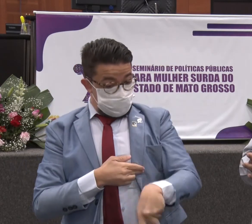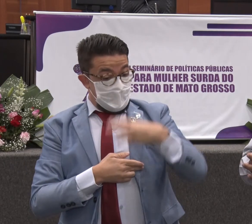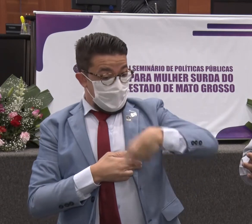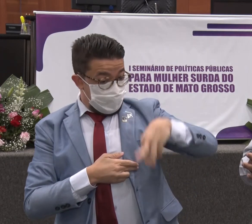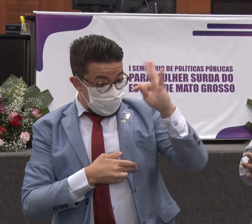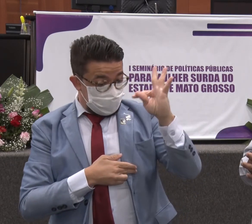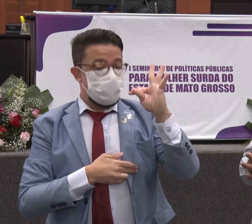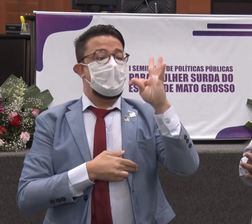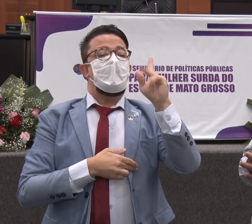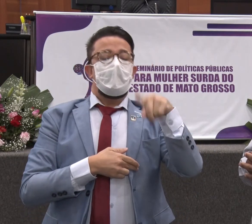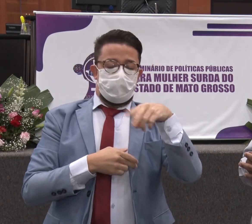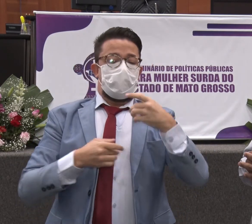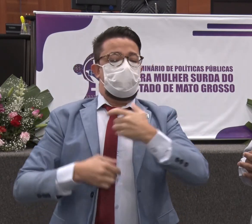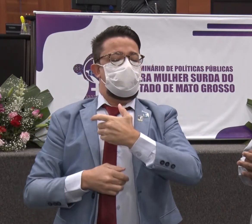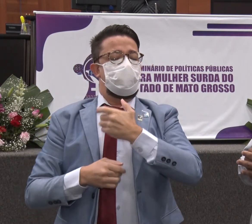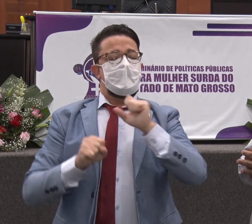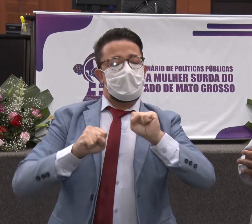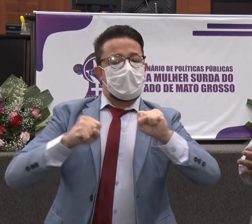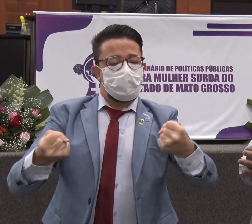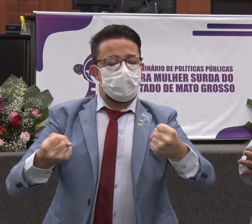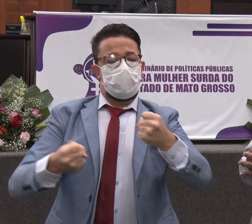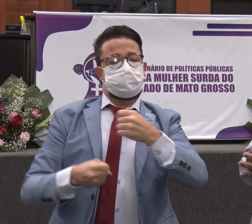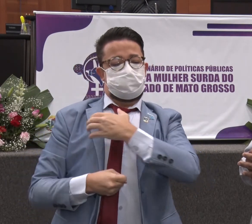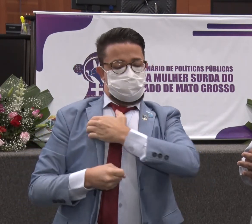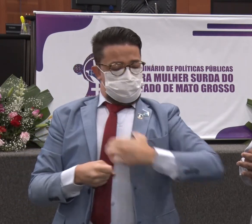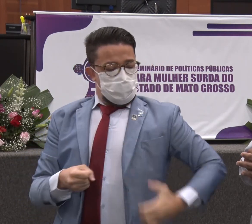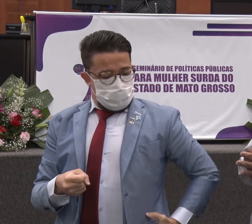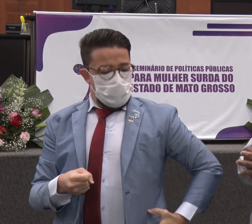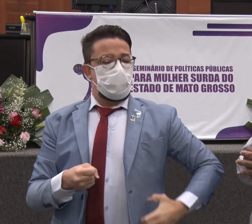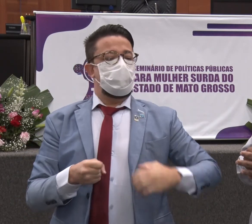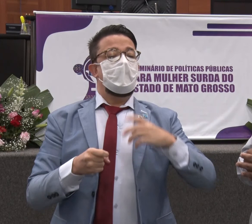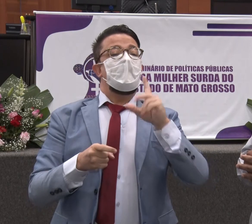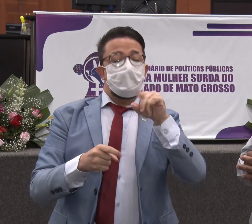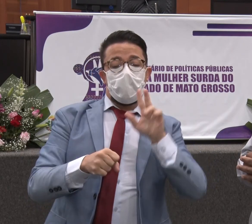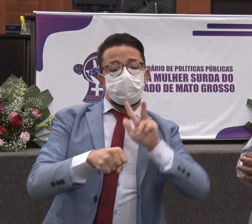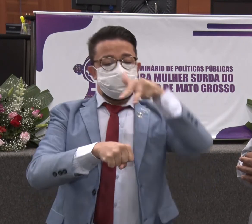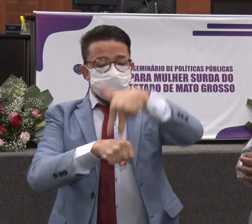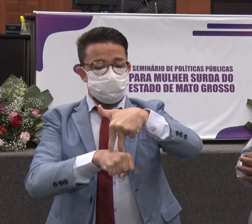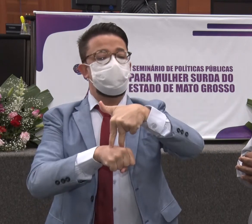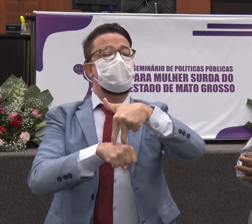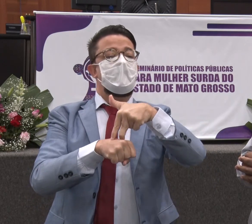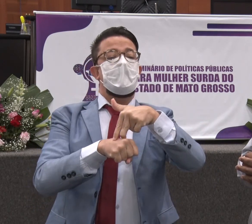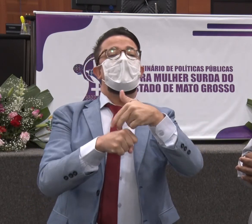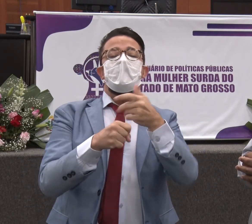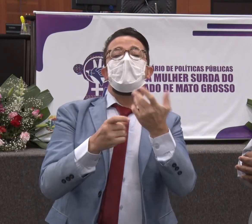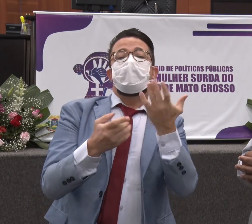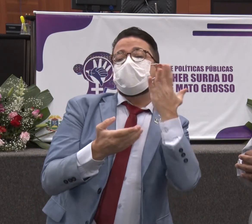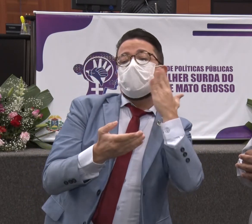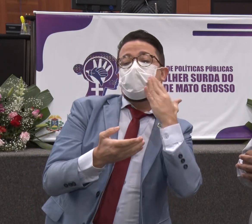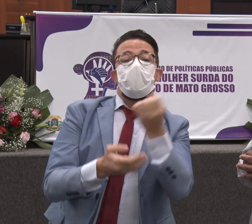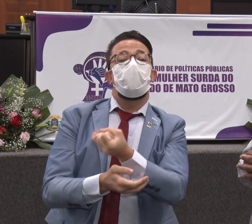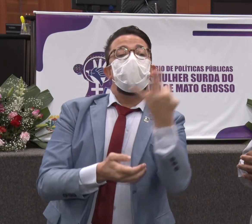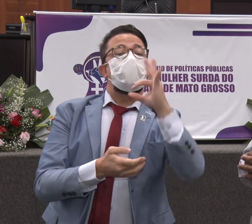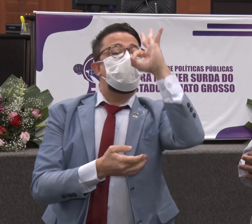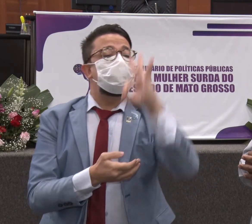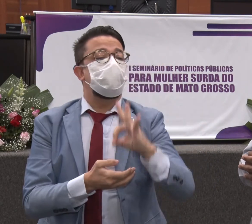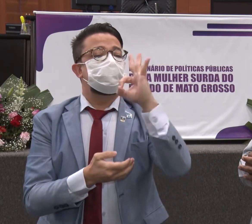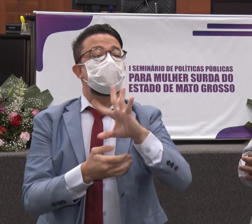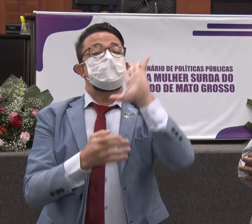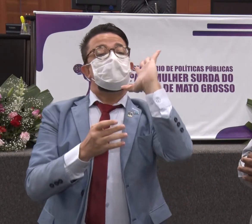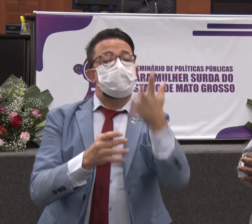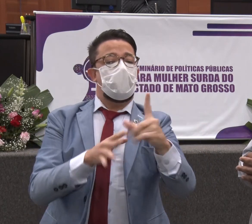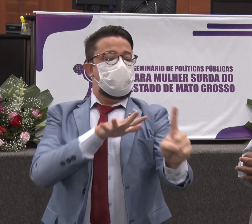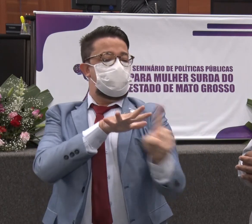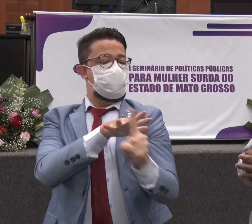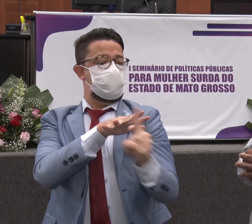a necessidade de ter um intérprete profissional nesses atendimentos. Também queremos saber sobre a professoria pública, como está sendo feito